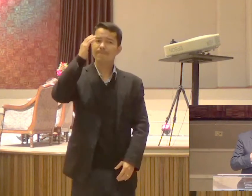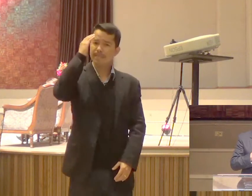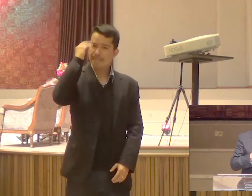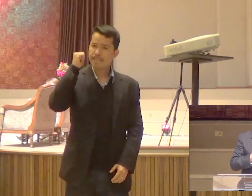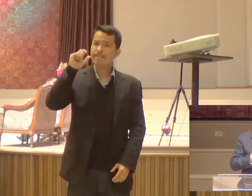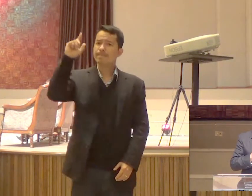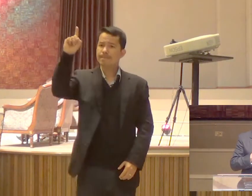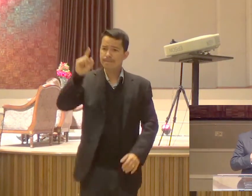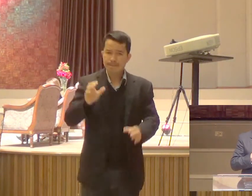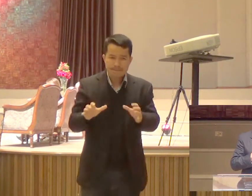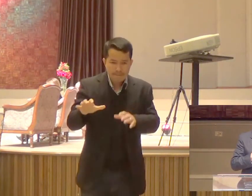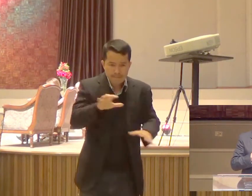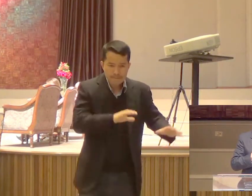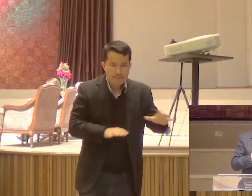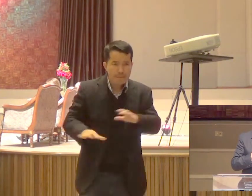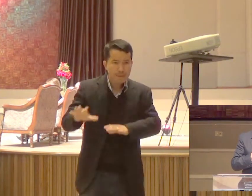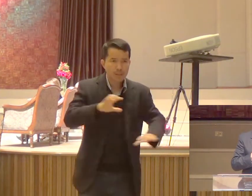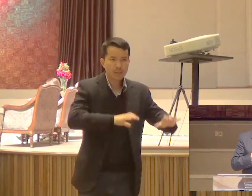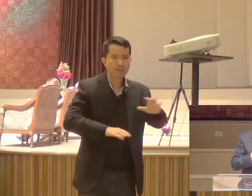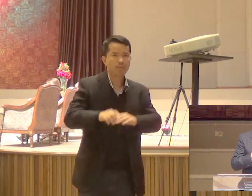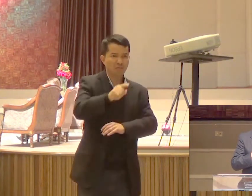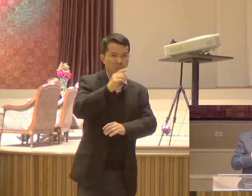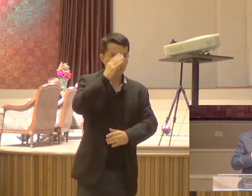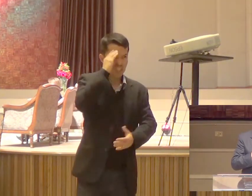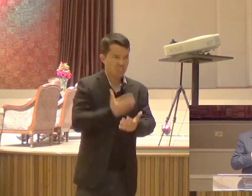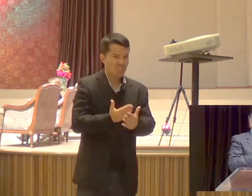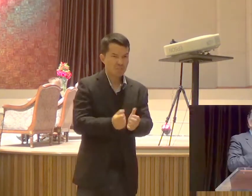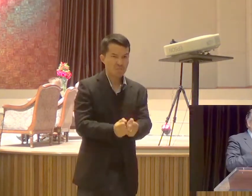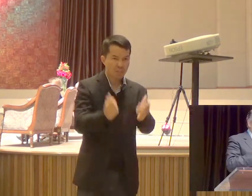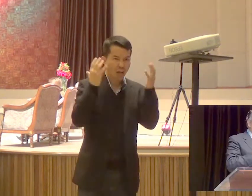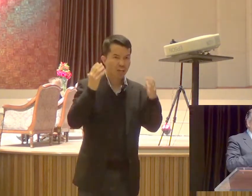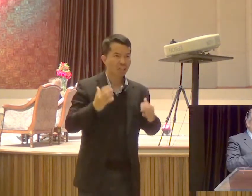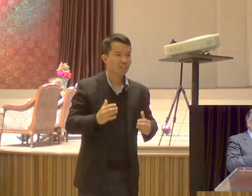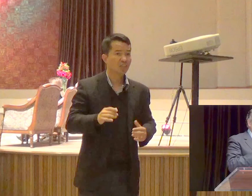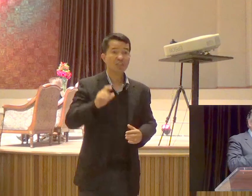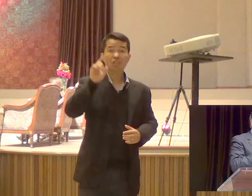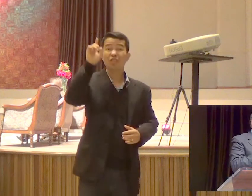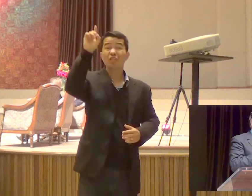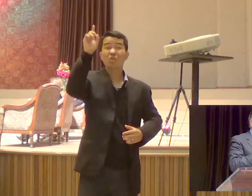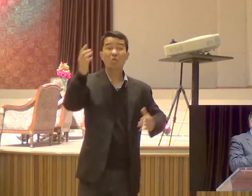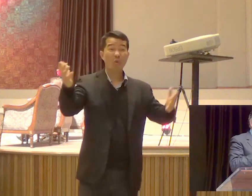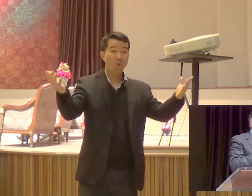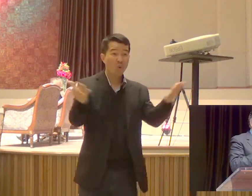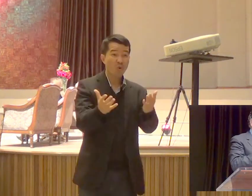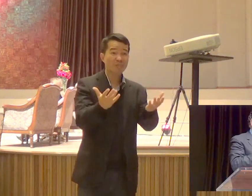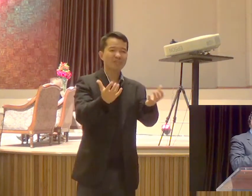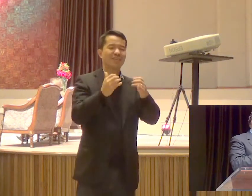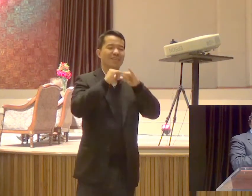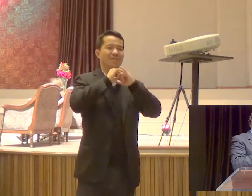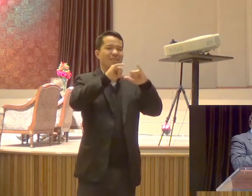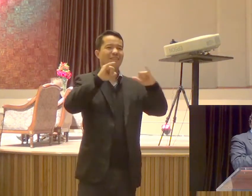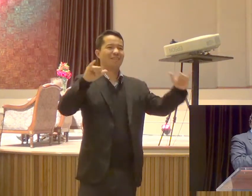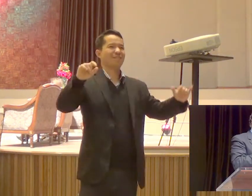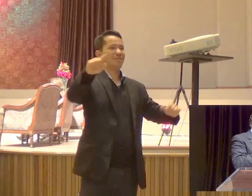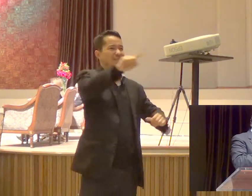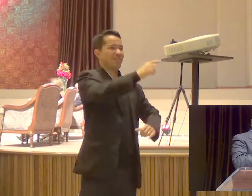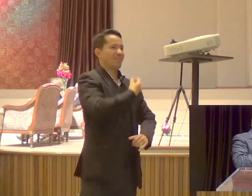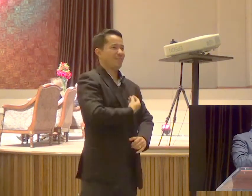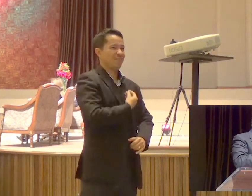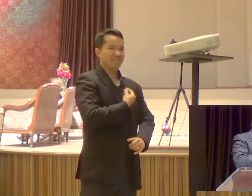Você crê em milagres? Você crê que Deus tem uma palavra para o seu coração hoje à noite? Não Sim ou não? Então digam sim Mas